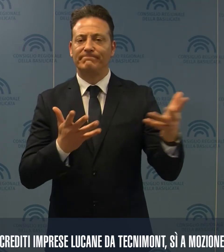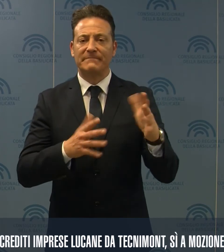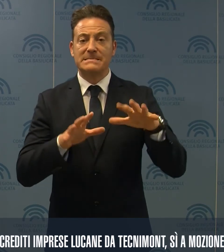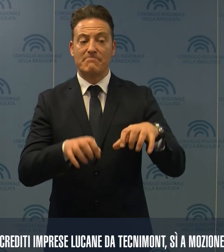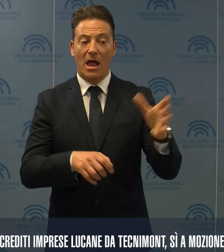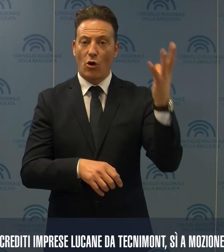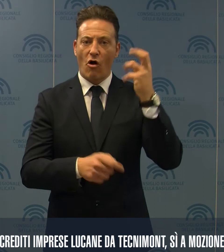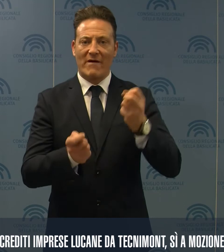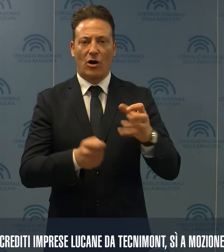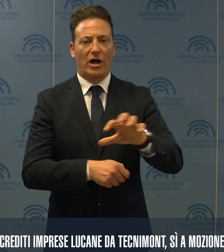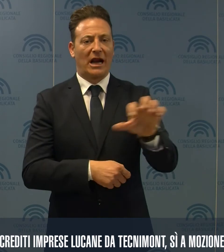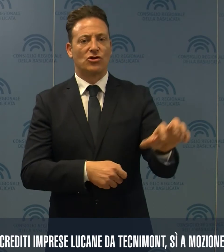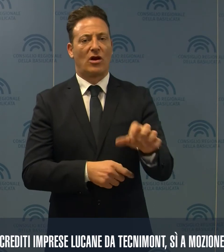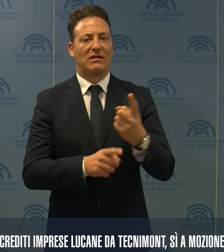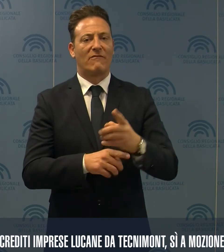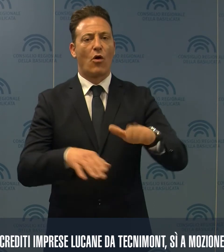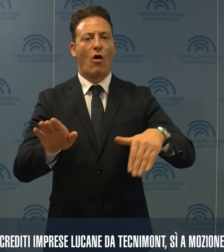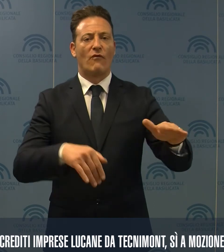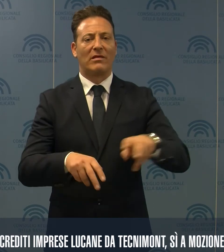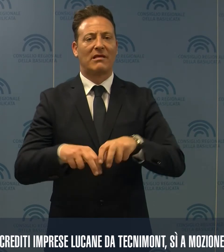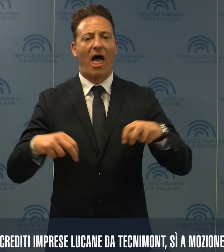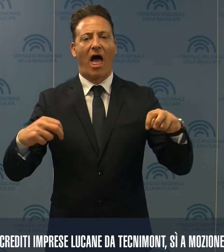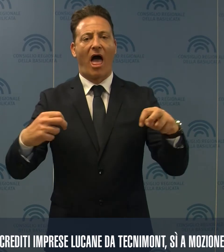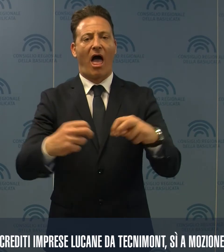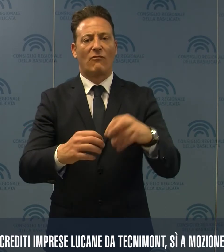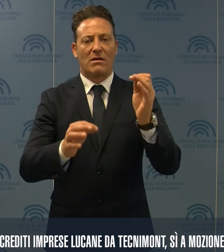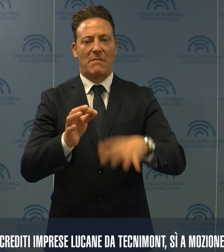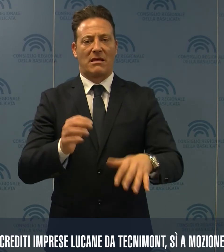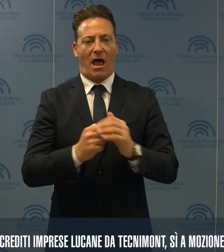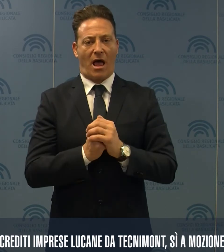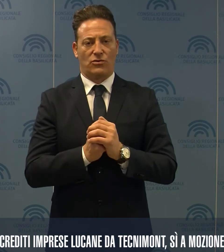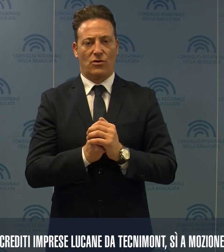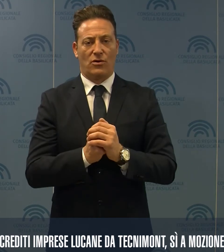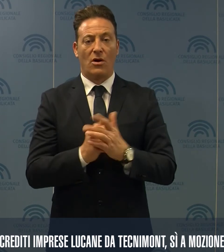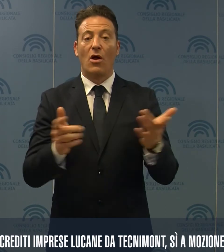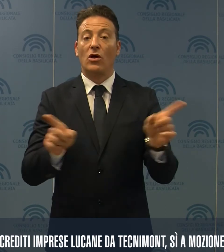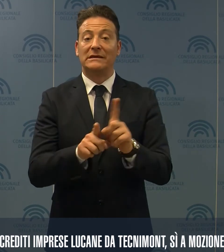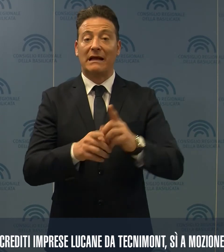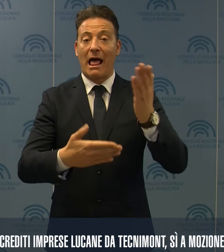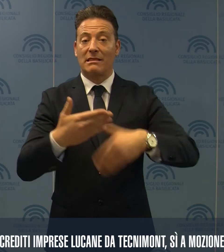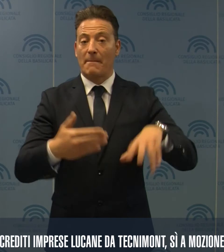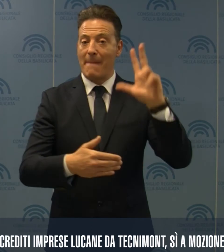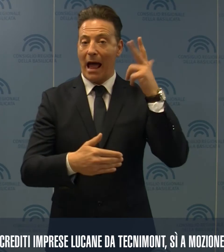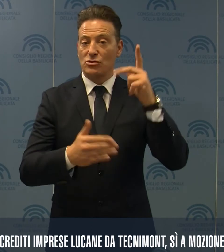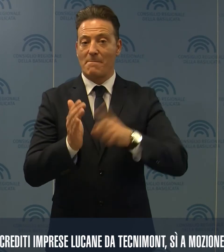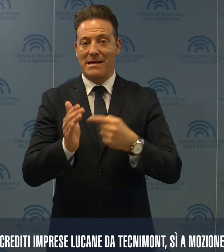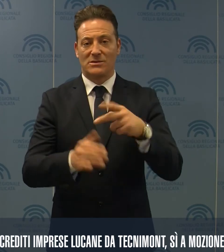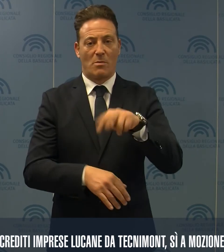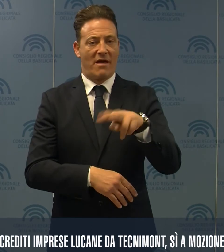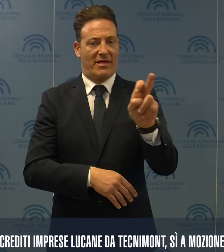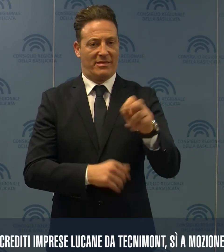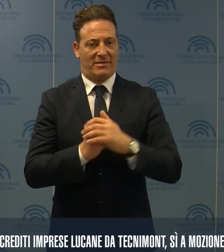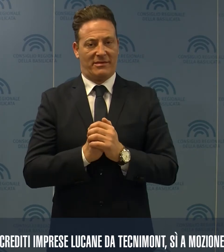'impegno del Governo regionale a convocare un tavolo immediato e comunque entro il mese di marzo 2020,